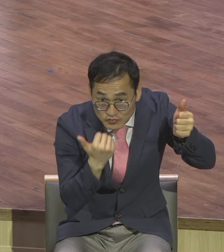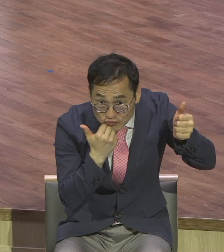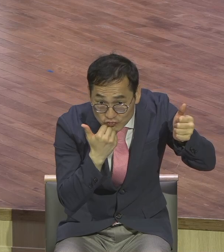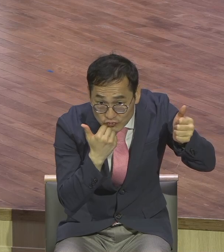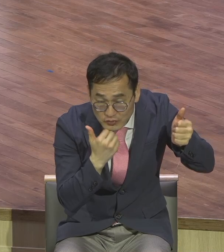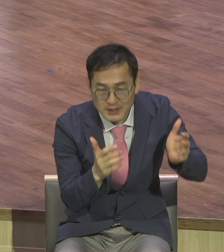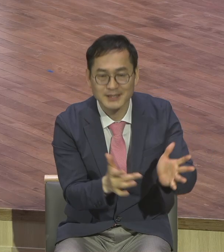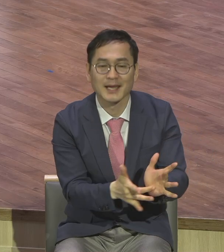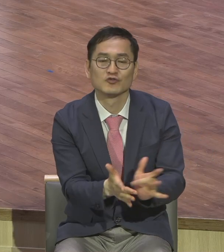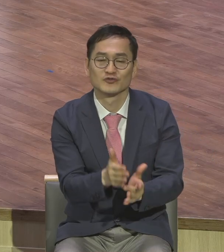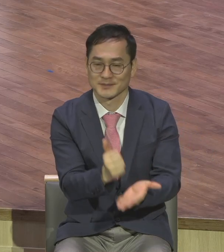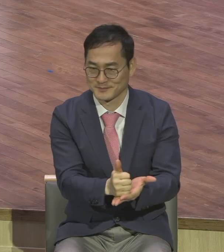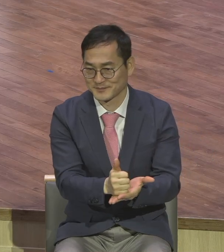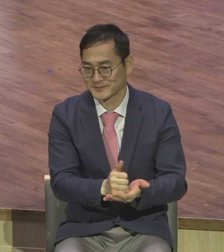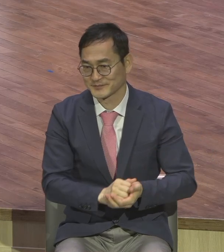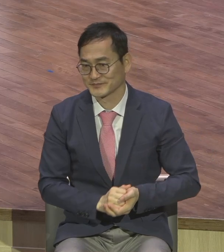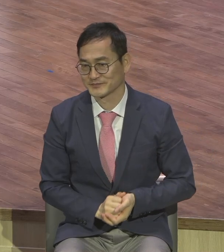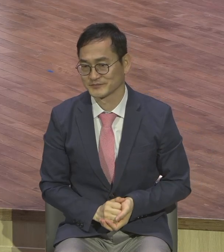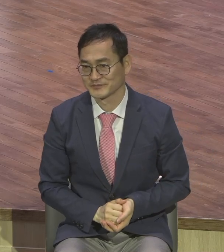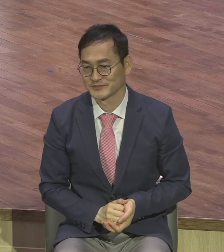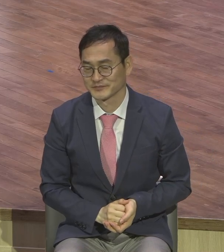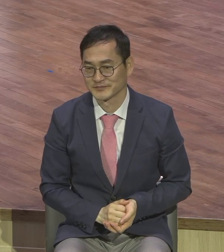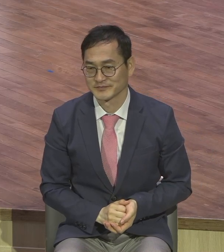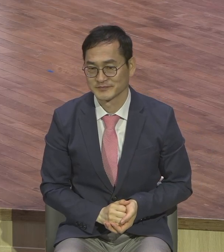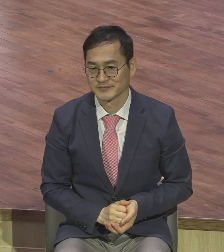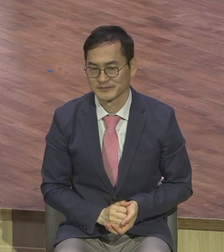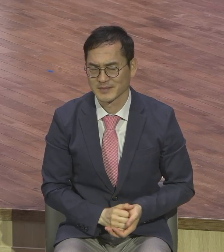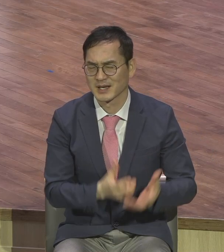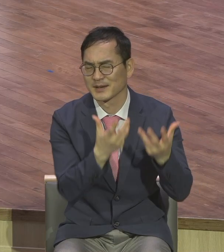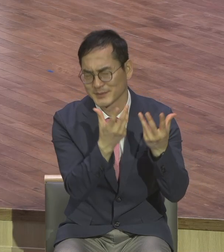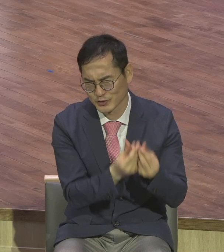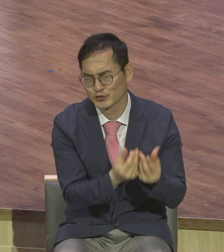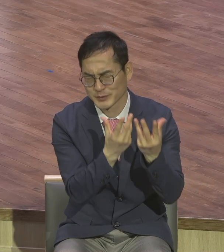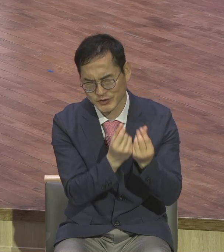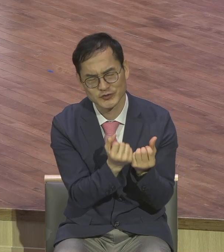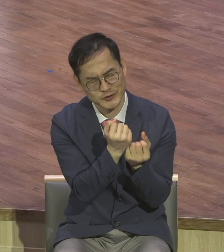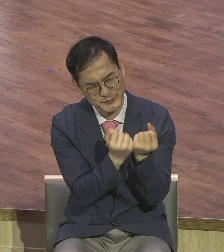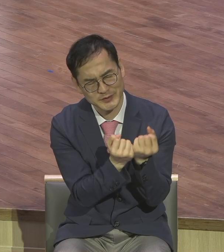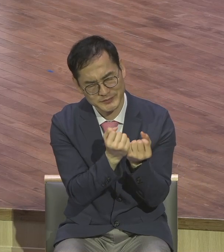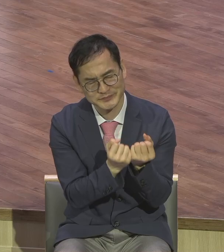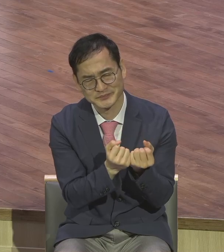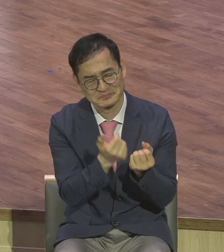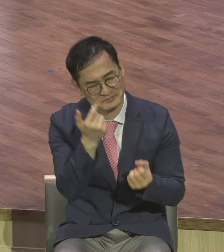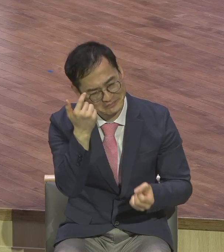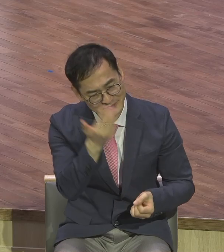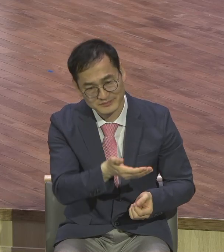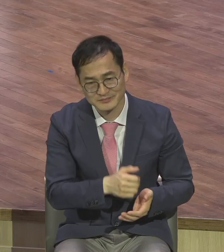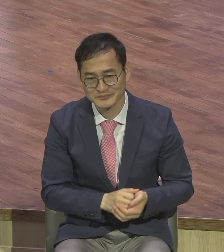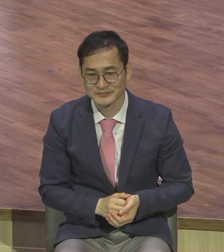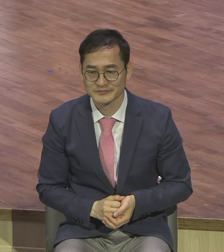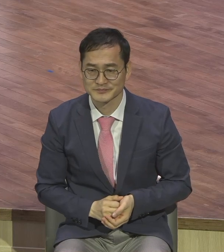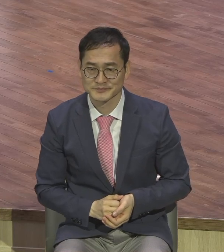예수님입니다. 예수님의 비유를 말씀하시는 거예요. 이 짧은 비유 속에